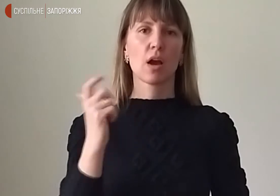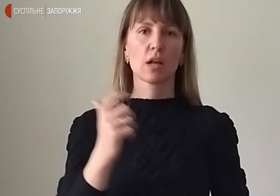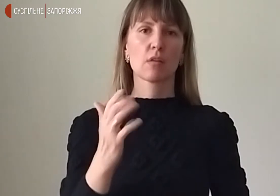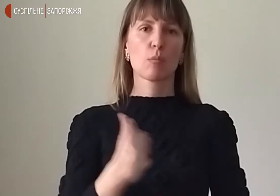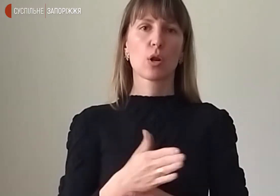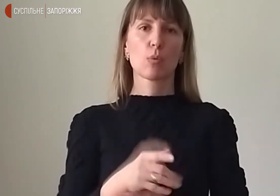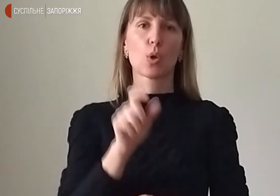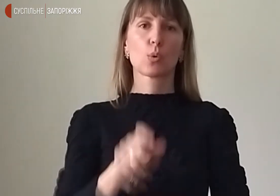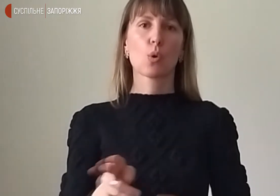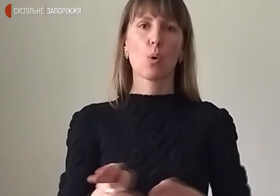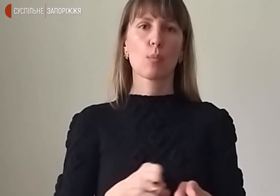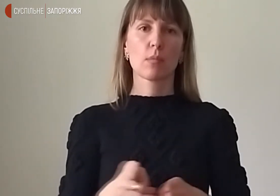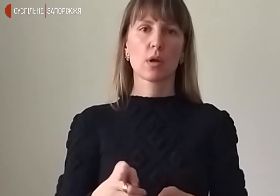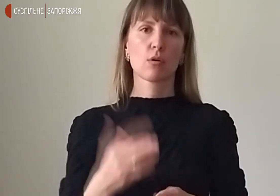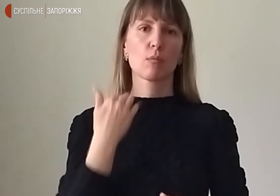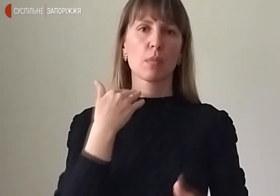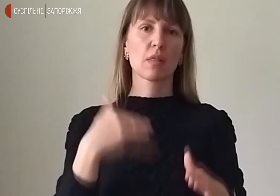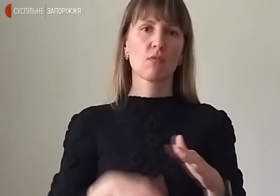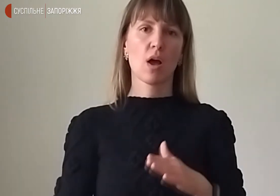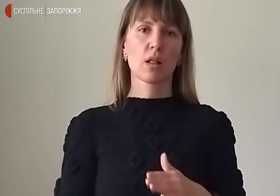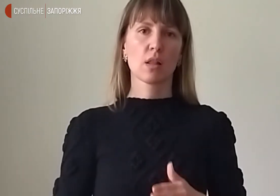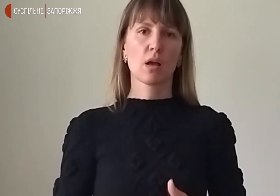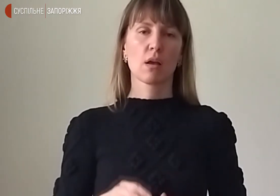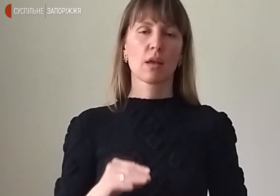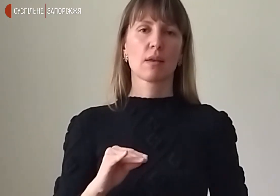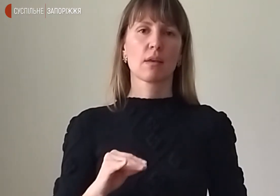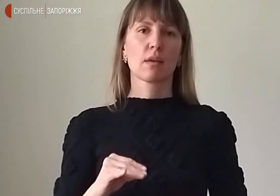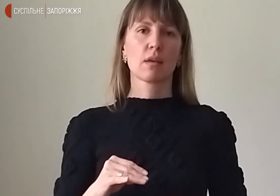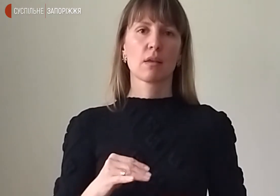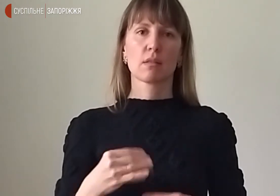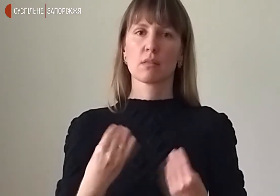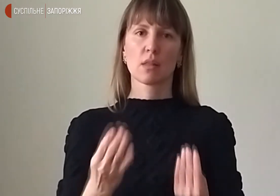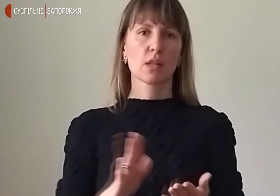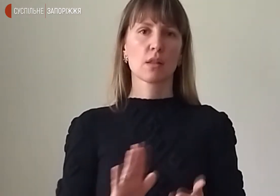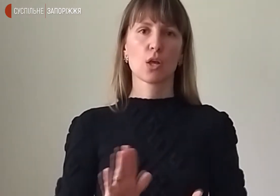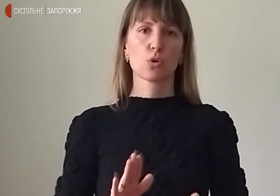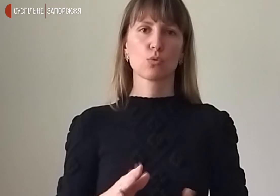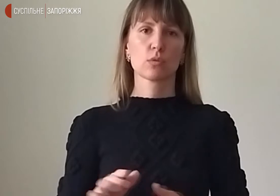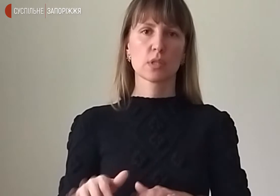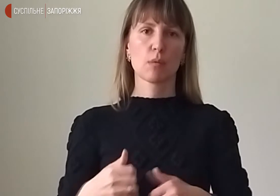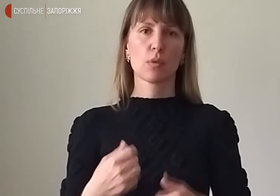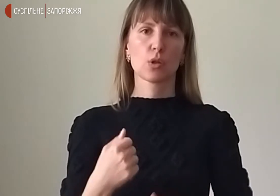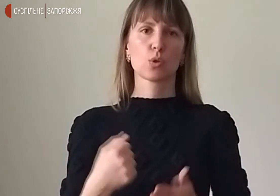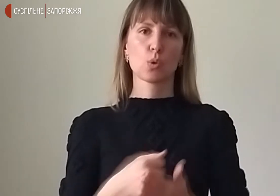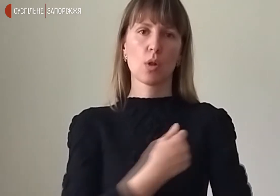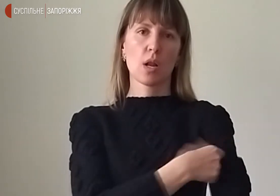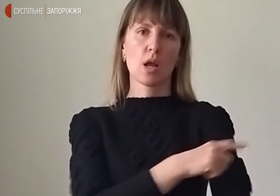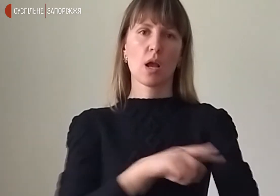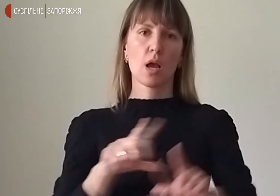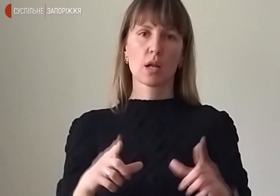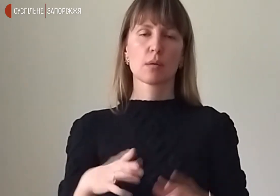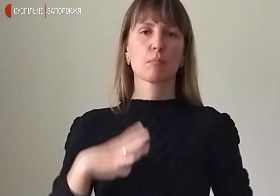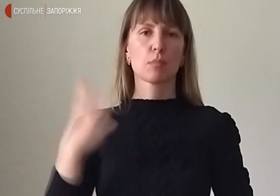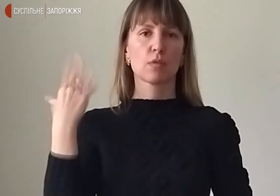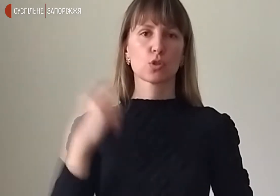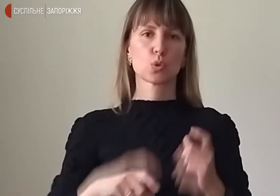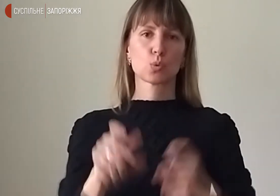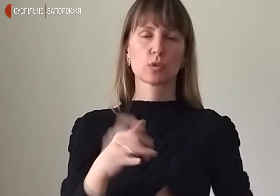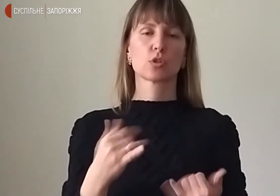оперують просто в підвалах і не дають даже вивезти нормальні лікарні. Колишній студент, нині досвідчений військовий. Інструктор